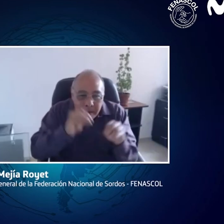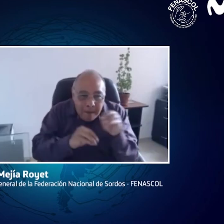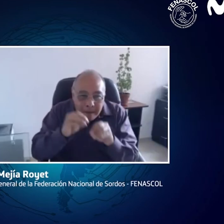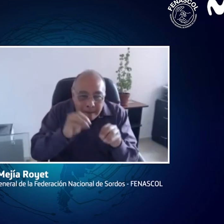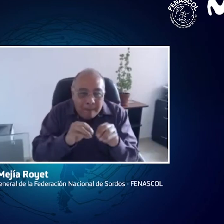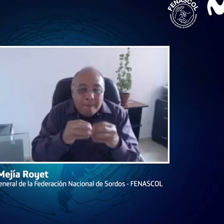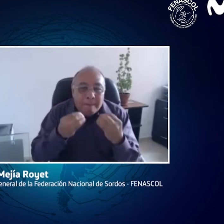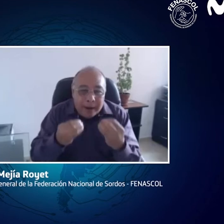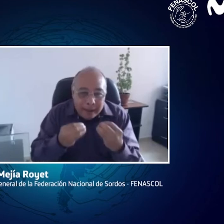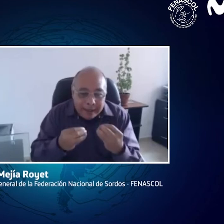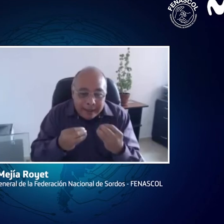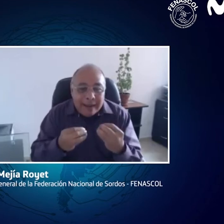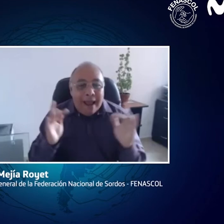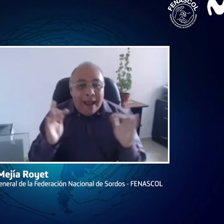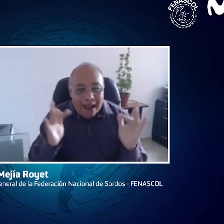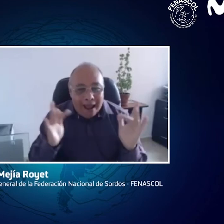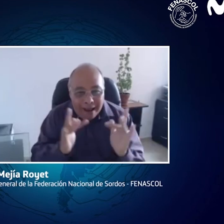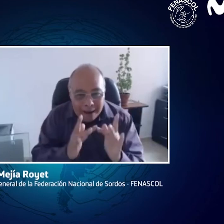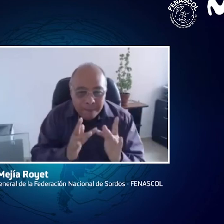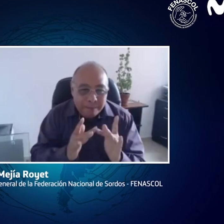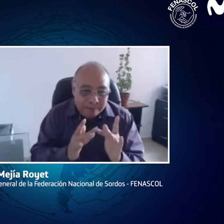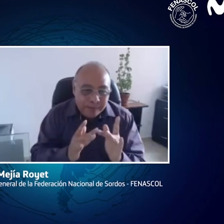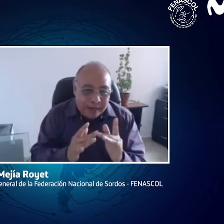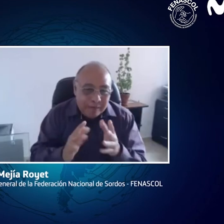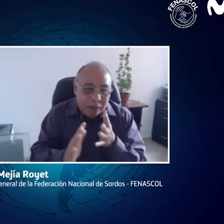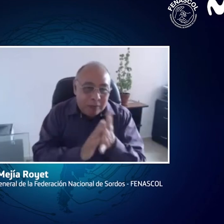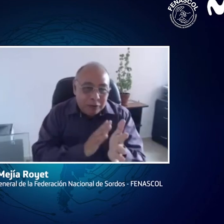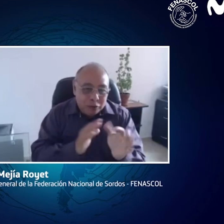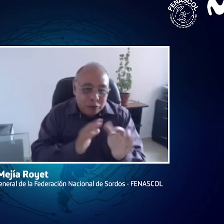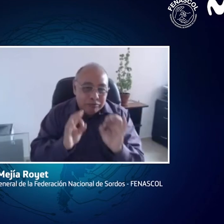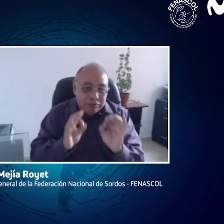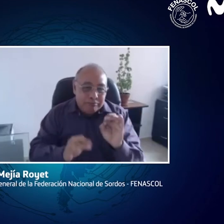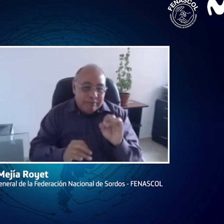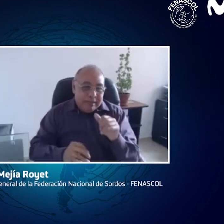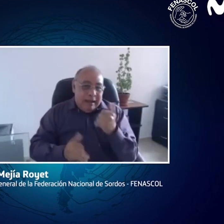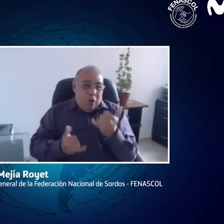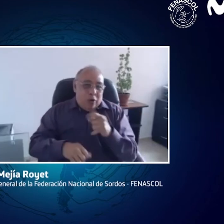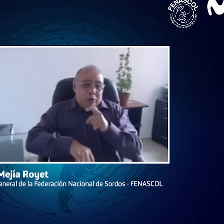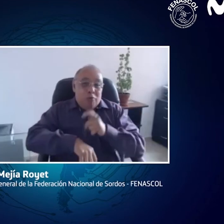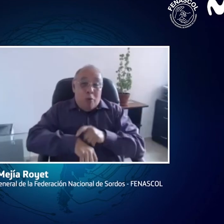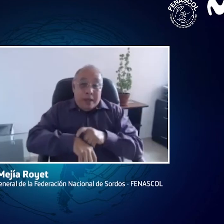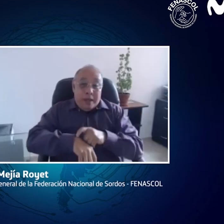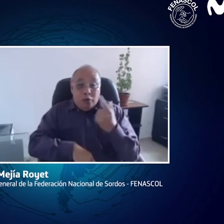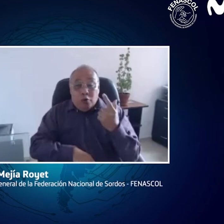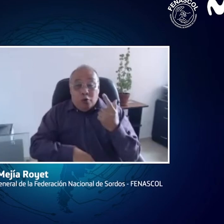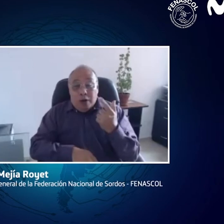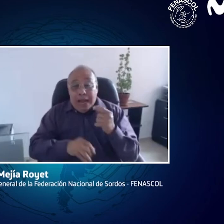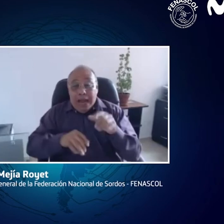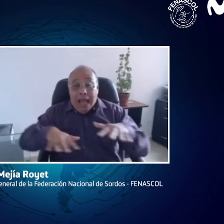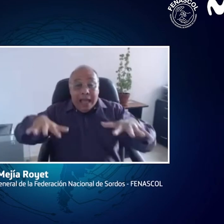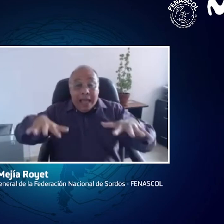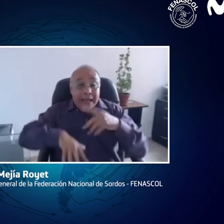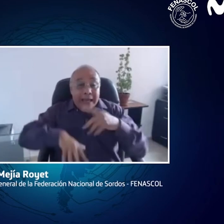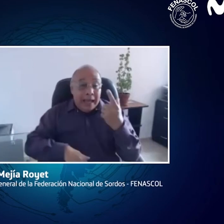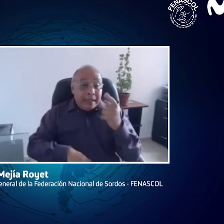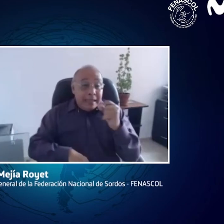a la par. Es importante, pues, estar cercano con las personas con discapacidad para poder brindar la información.